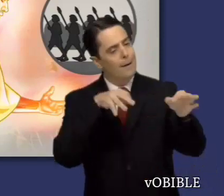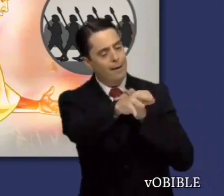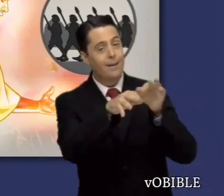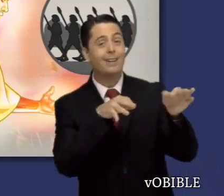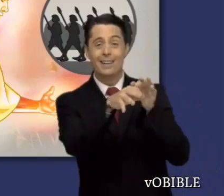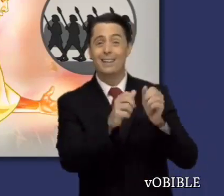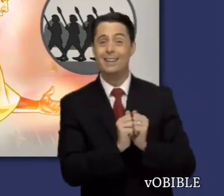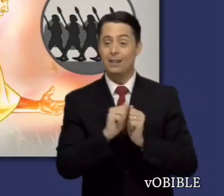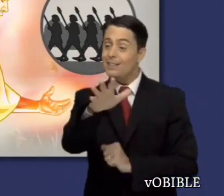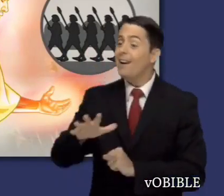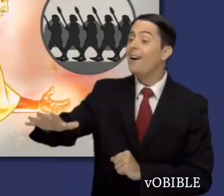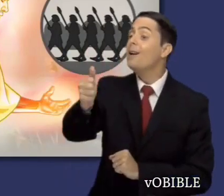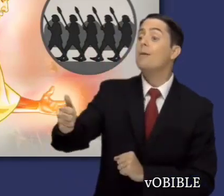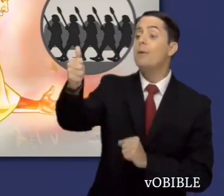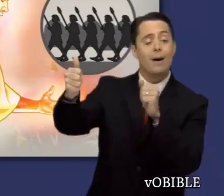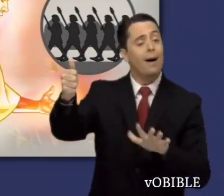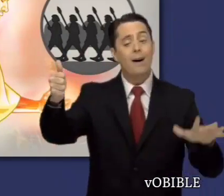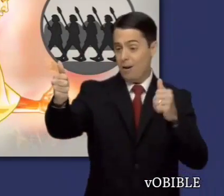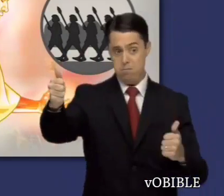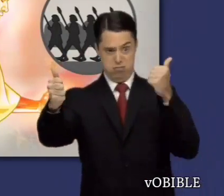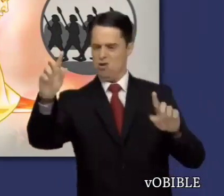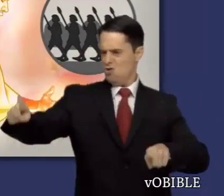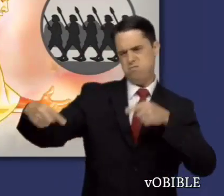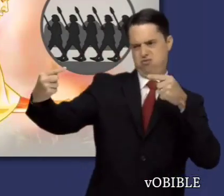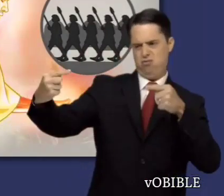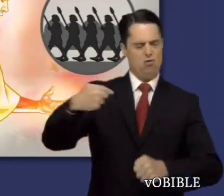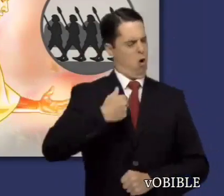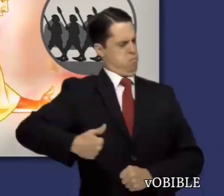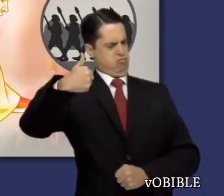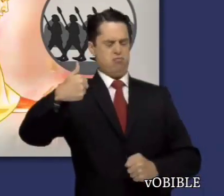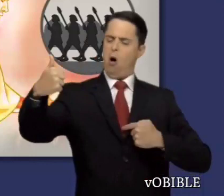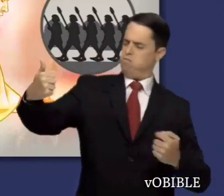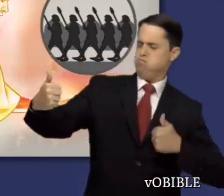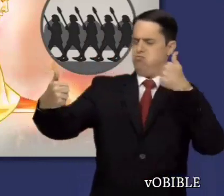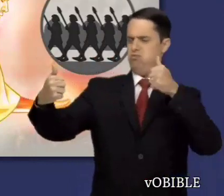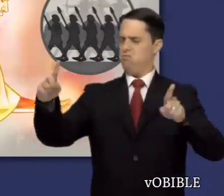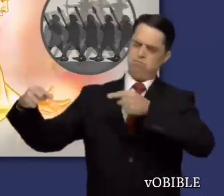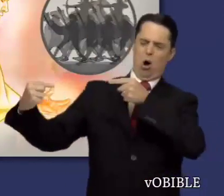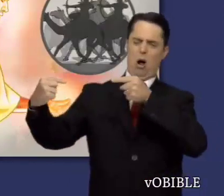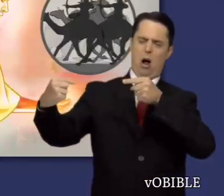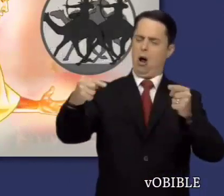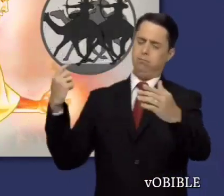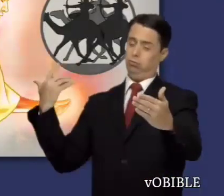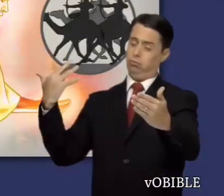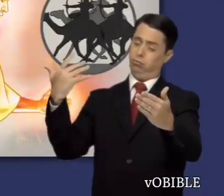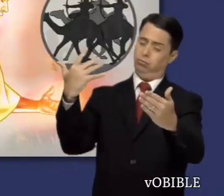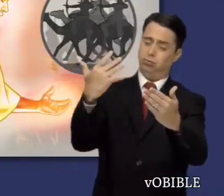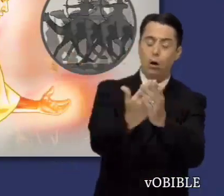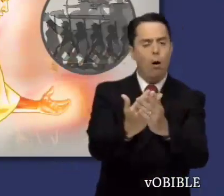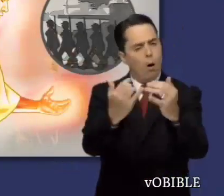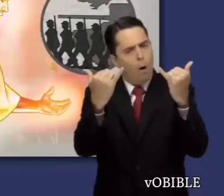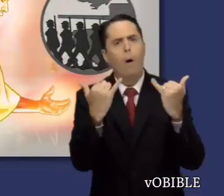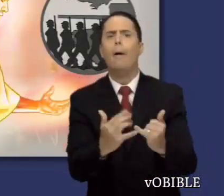conflicto permanente entre dos reyes por la supremacía mundial. El cumplimiento de la profecía se prolongaría